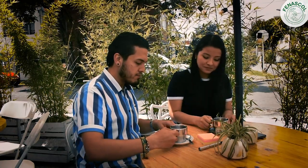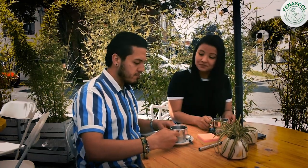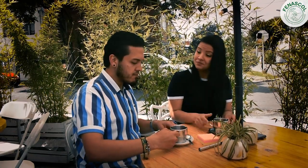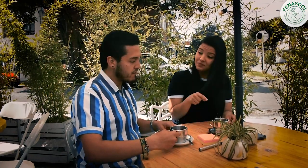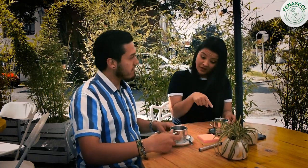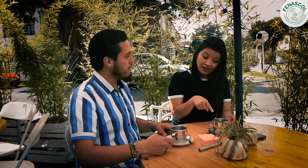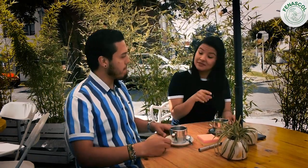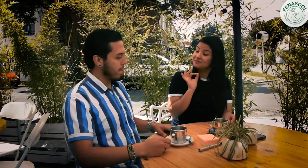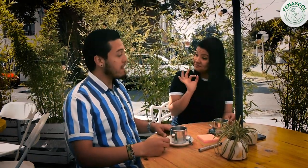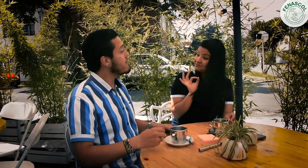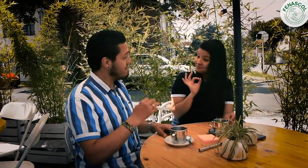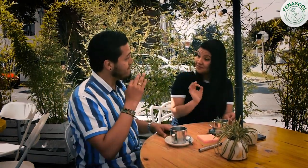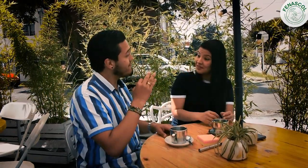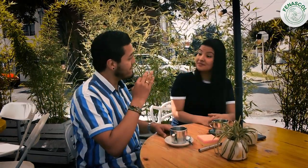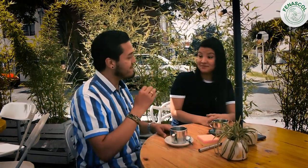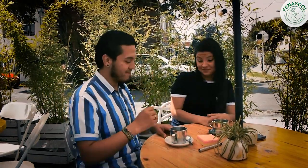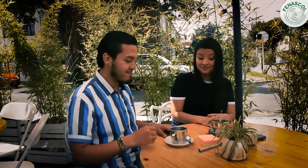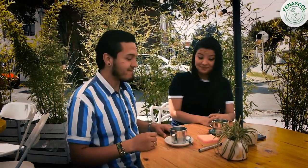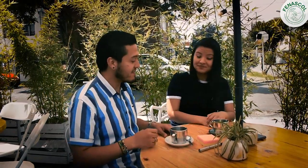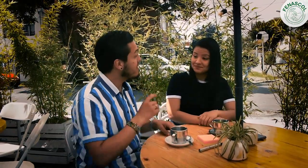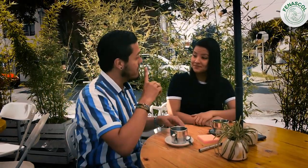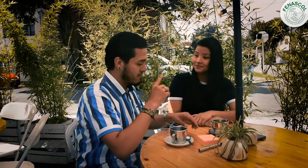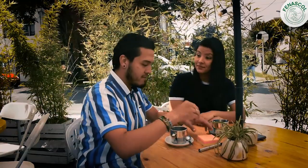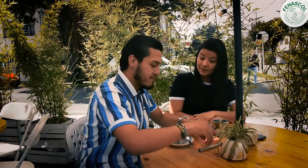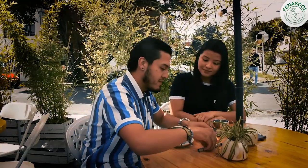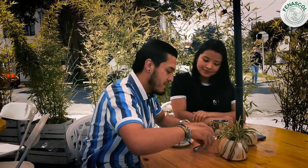Está en su punto. Así es. Espera, mira.